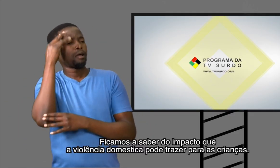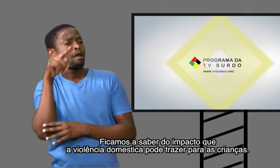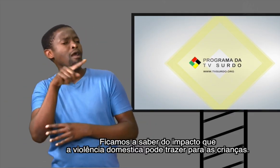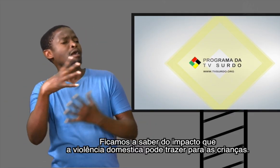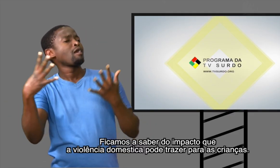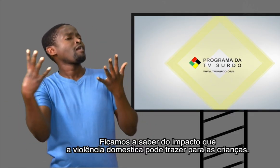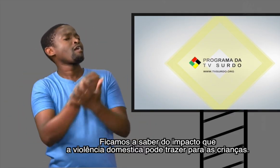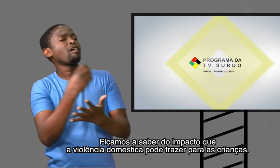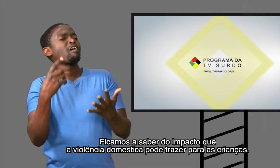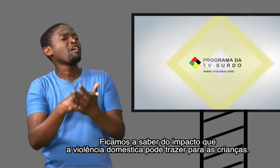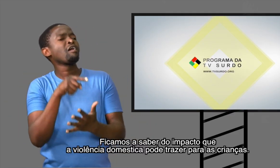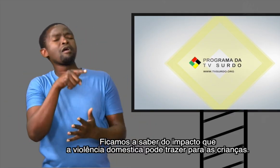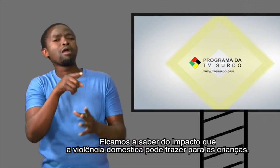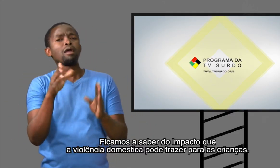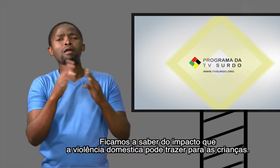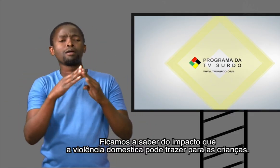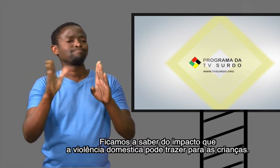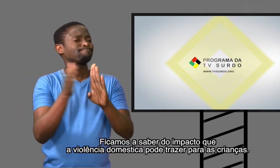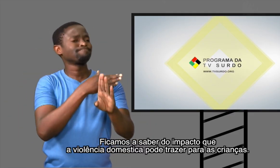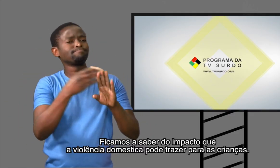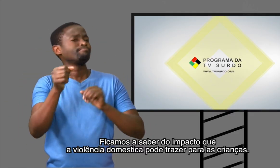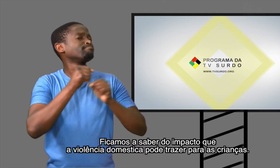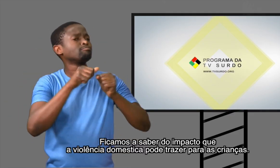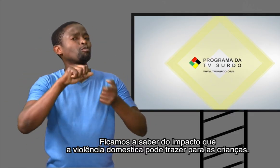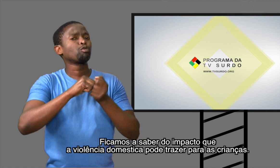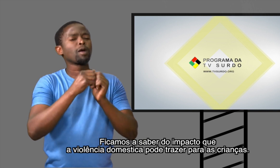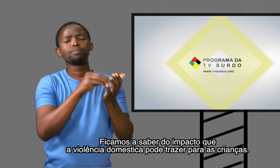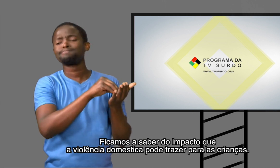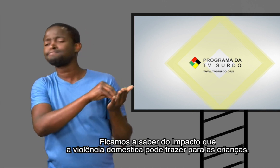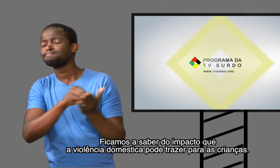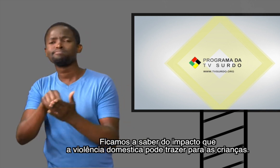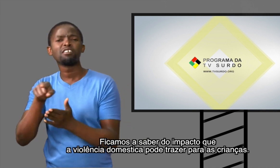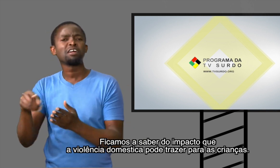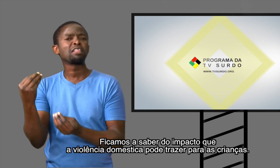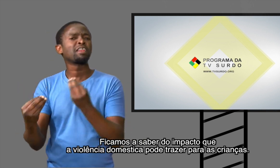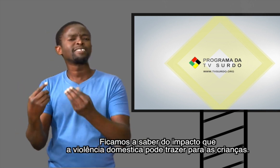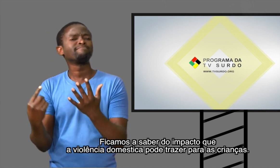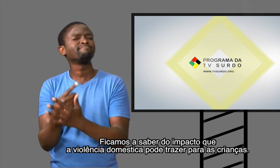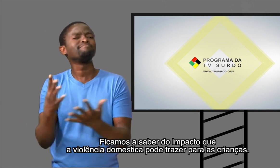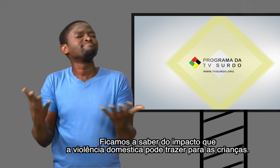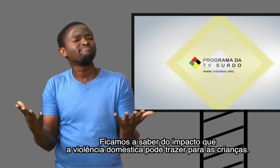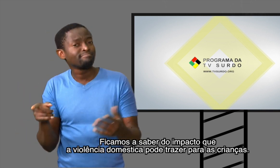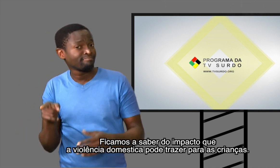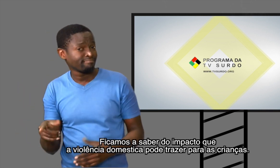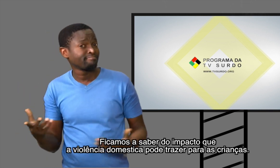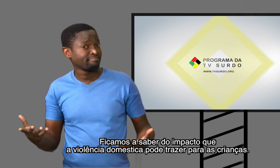Ficamos a saber do impacto que a violência doméstica pode trazer para as crianças.